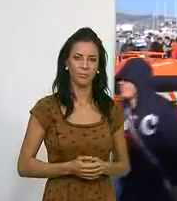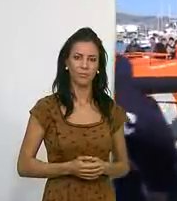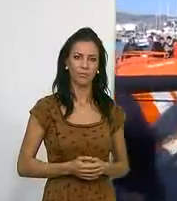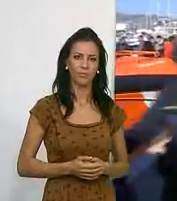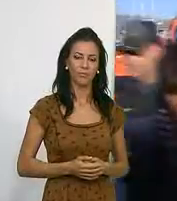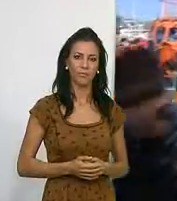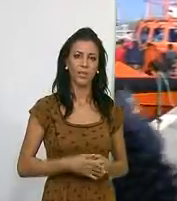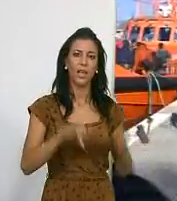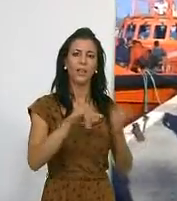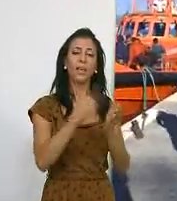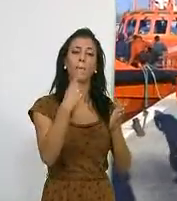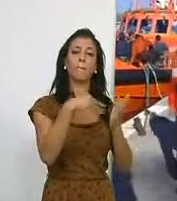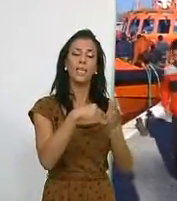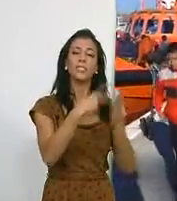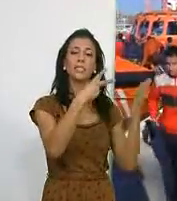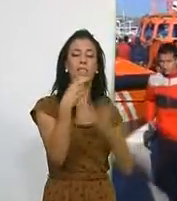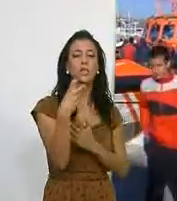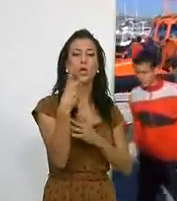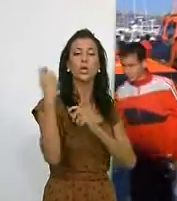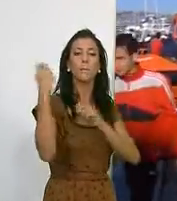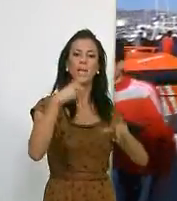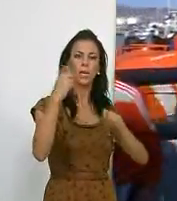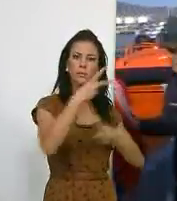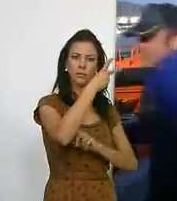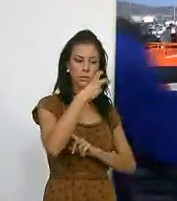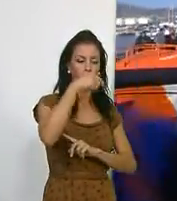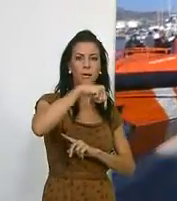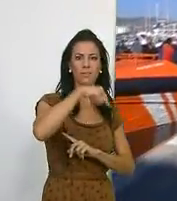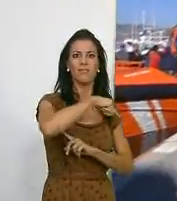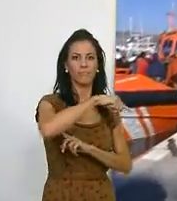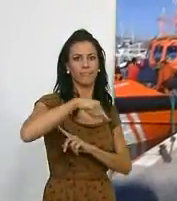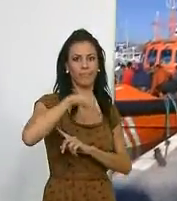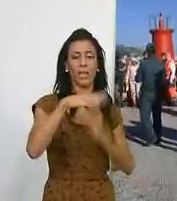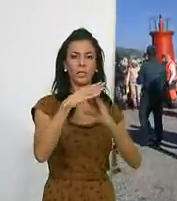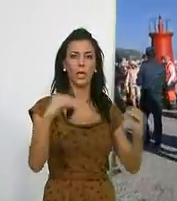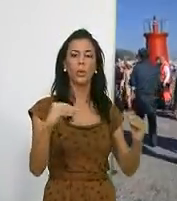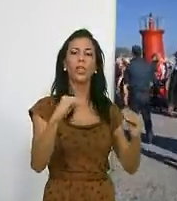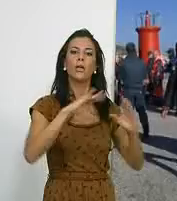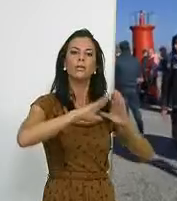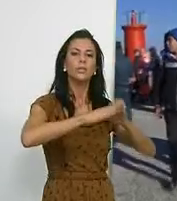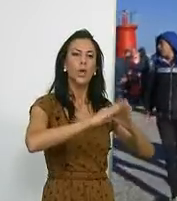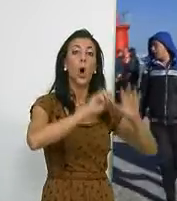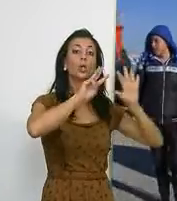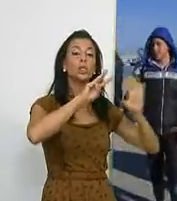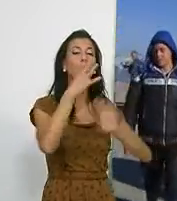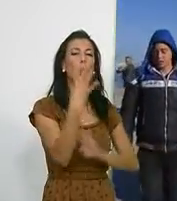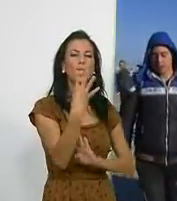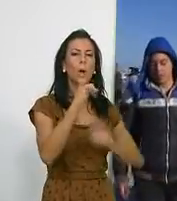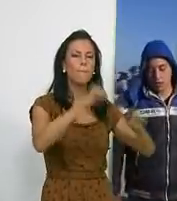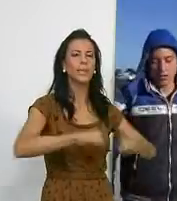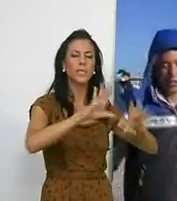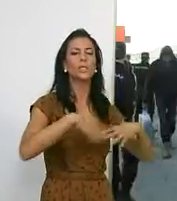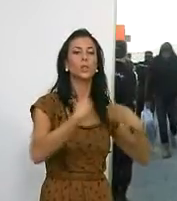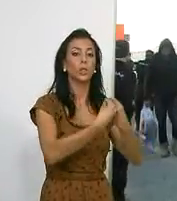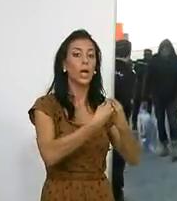Cerca de 1.700 inmigrantes han llegado al litoral andaluz a bordo de 84 pateras desde el